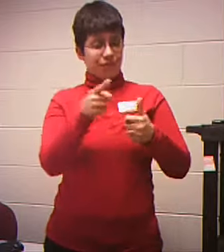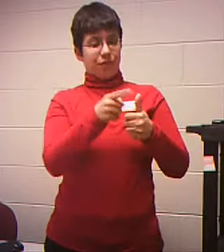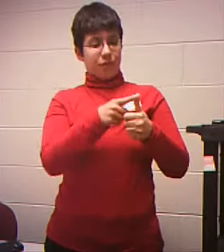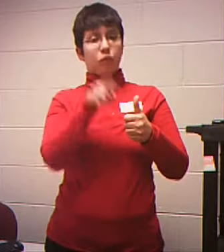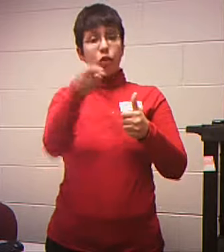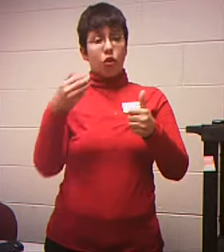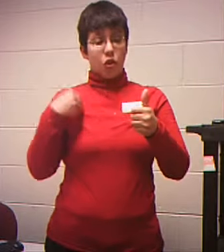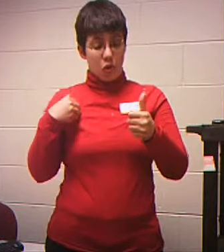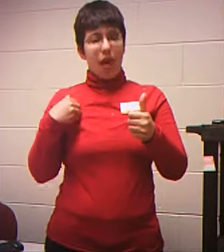It could be a pension